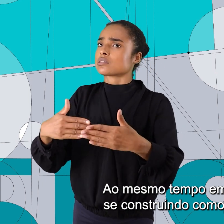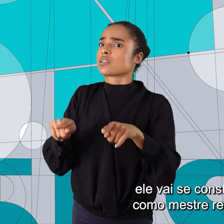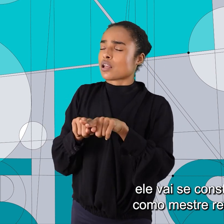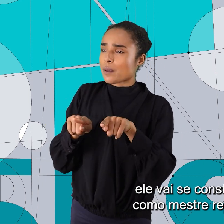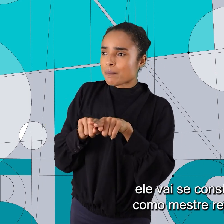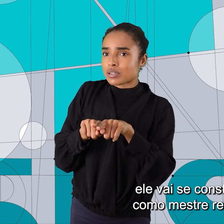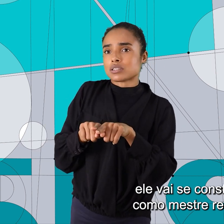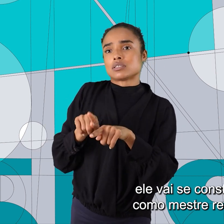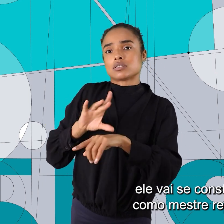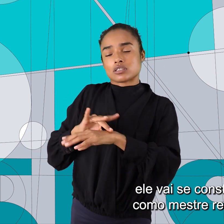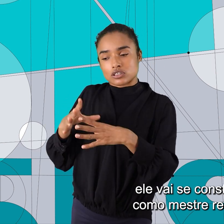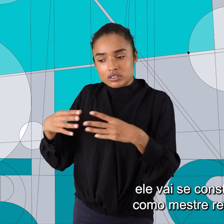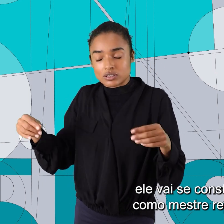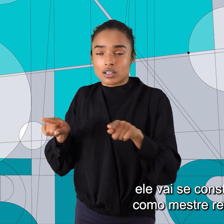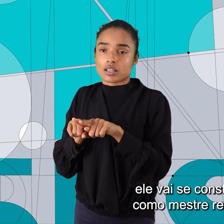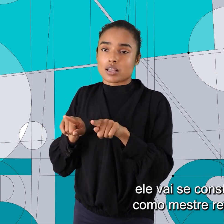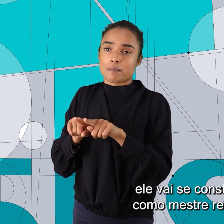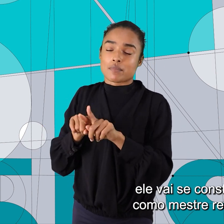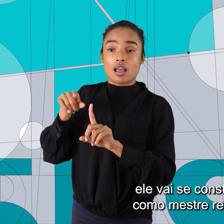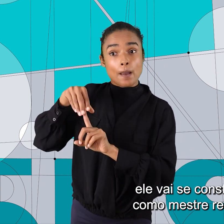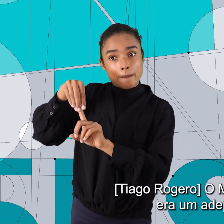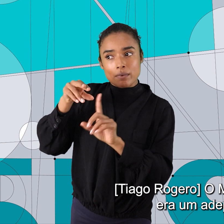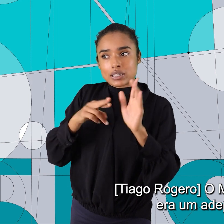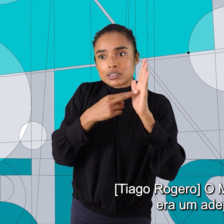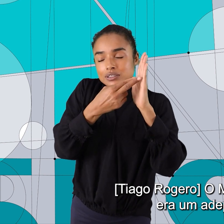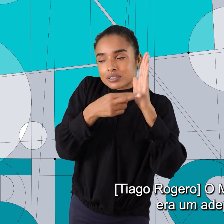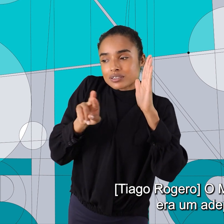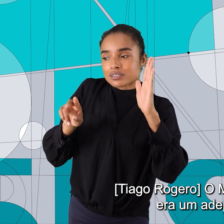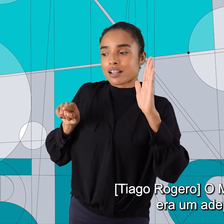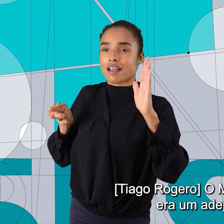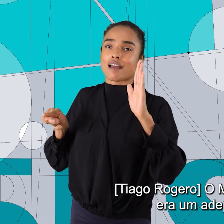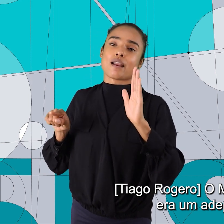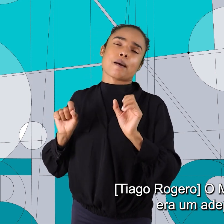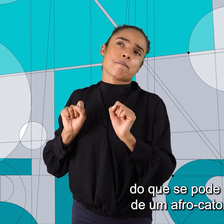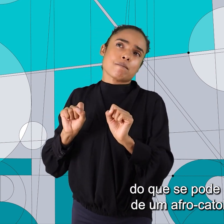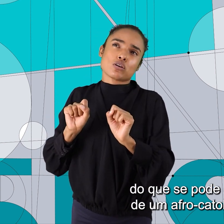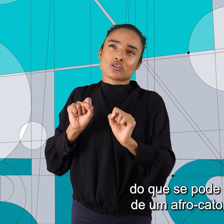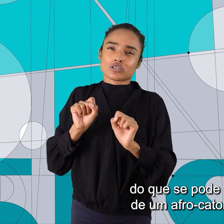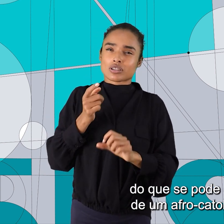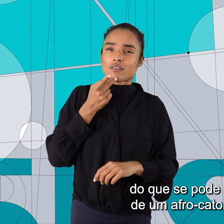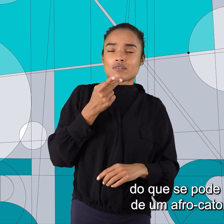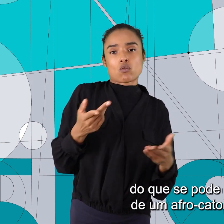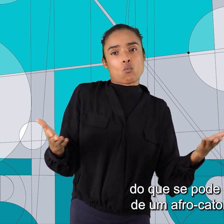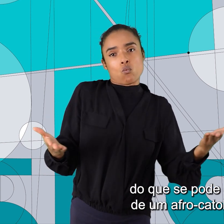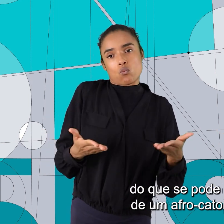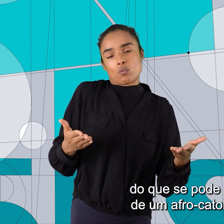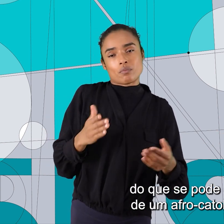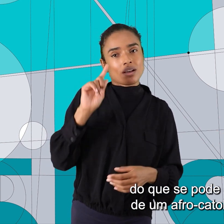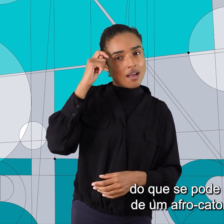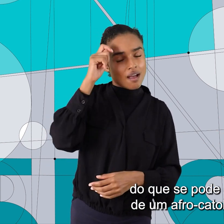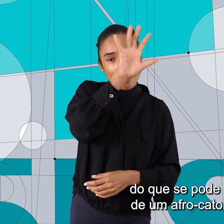curandeiro, ele vai se construindo como mestre religioso. O Mestre Tito era um adepto do que se pode chamar de um